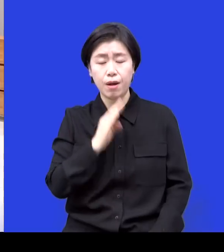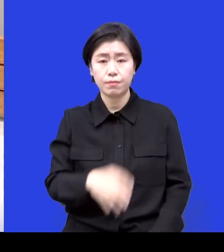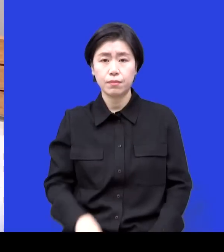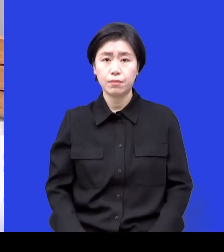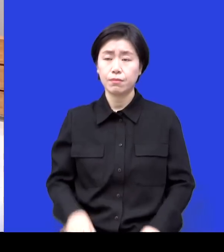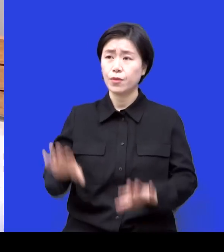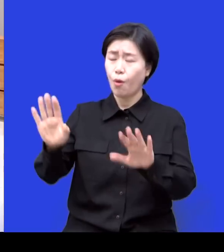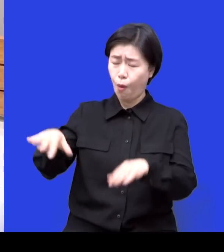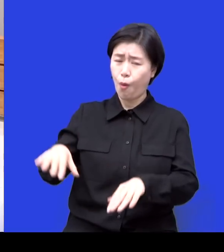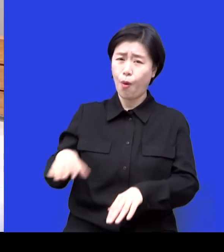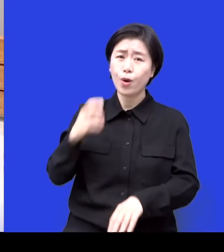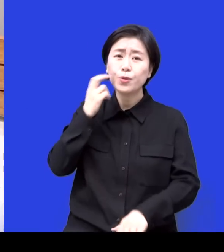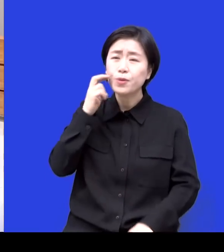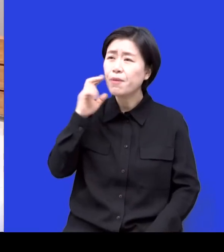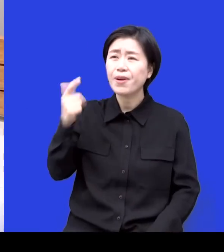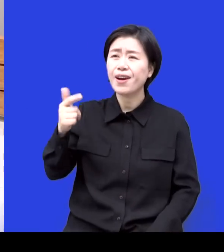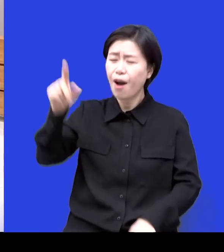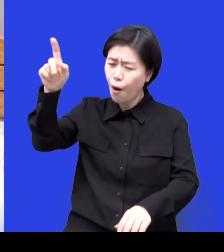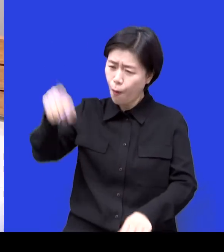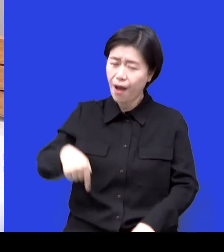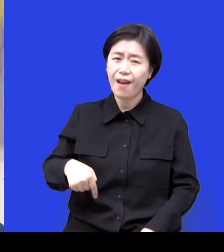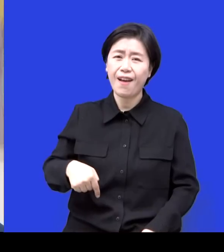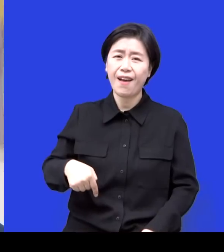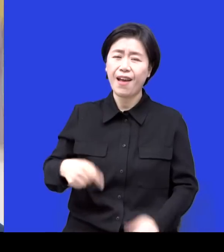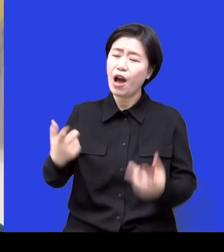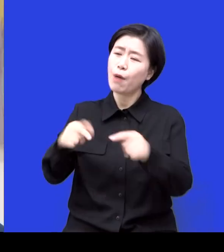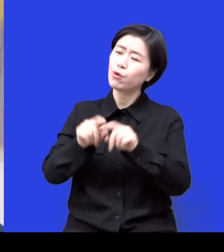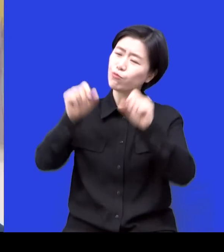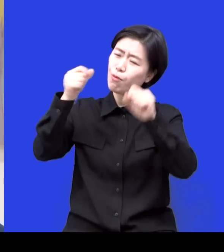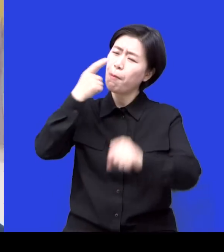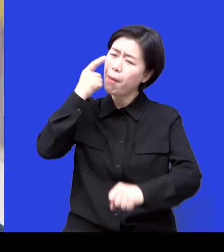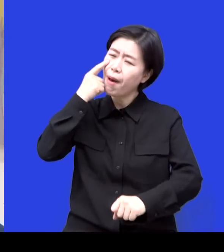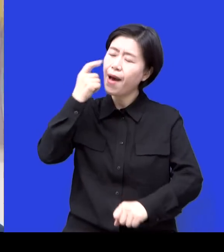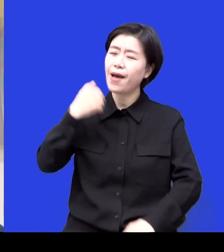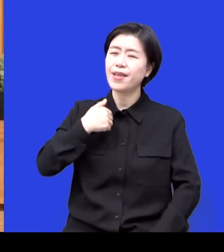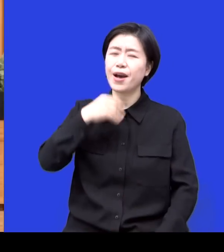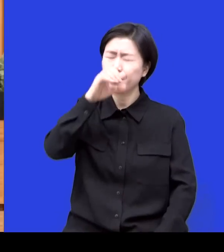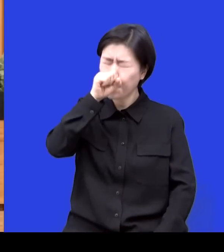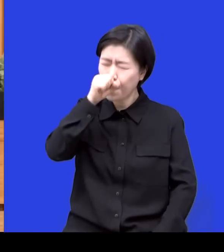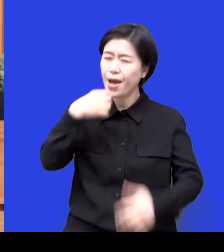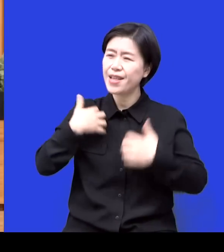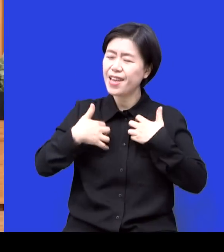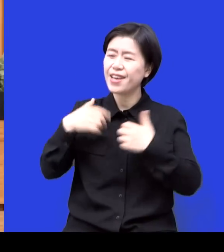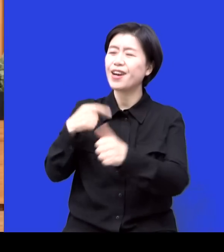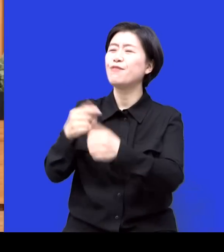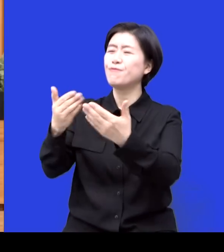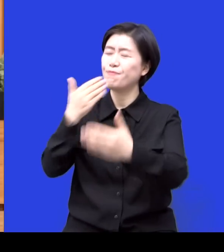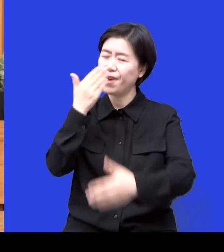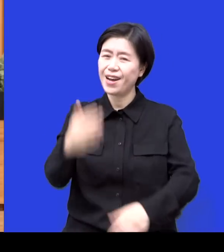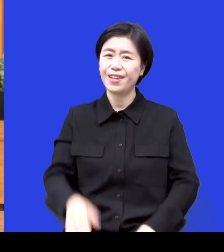갑자기요? 어 왜냐면 좋은 기억으로 바꿔 드릴게요 하하하하하하